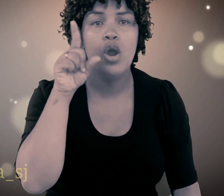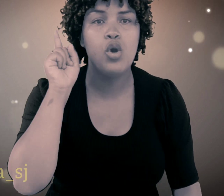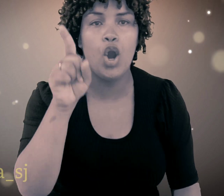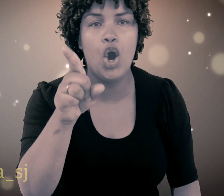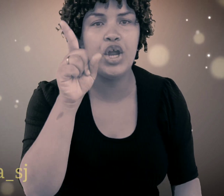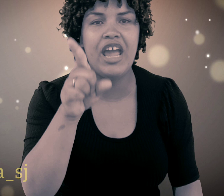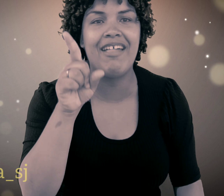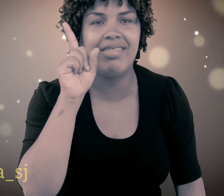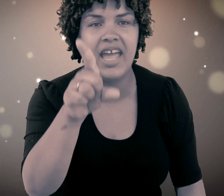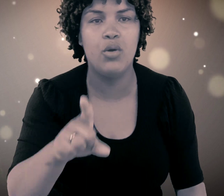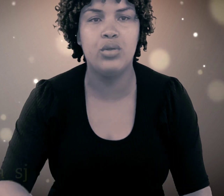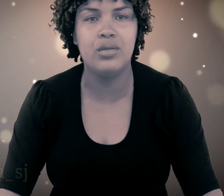Glória a Deus.